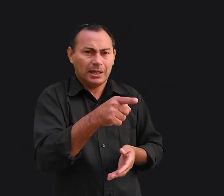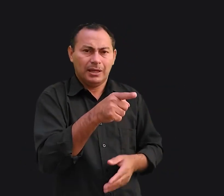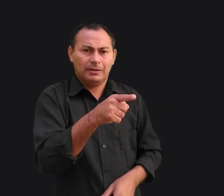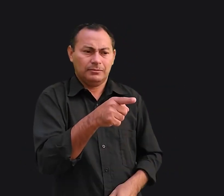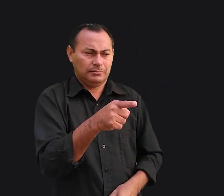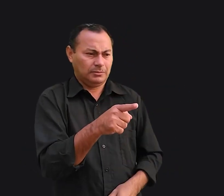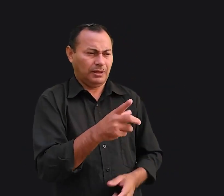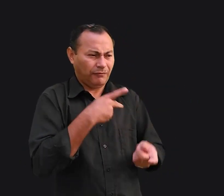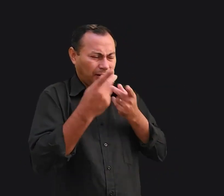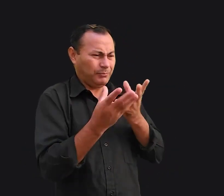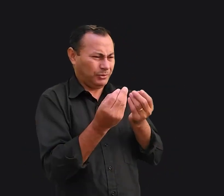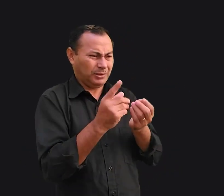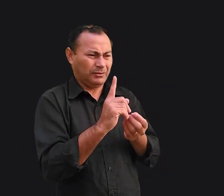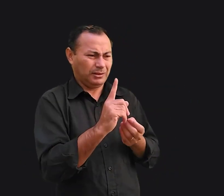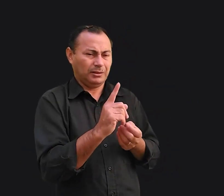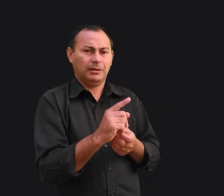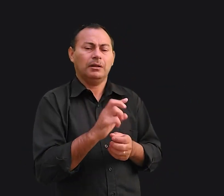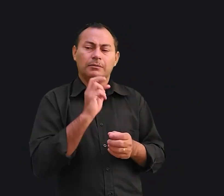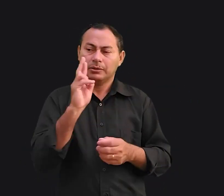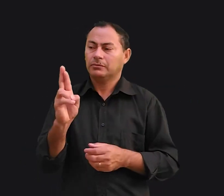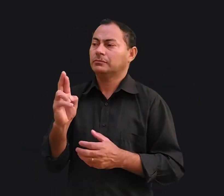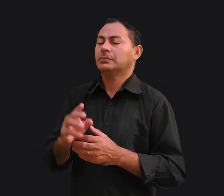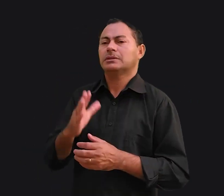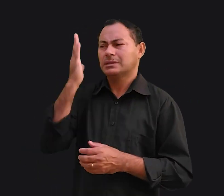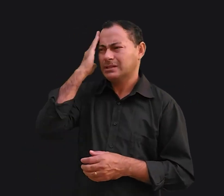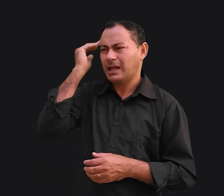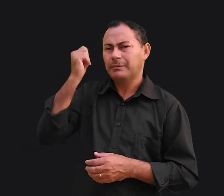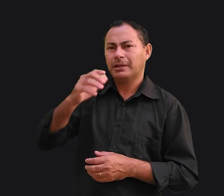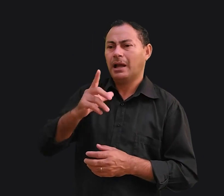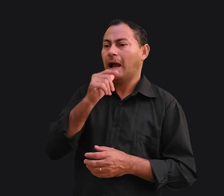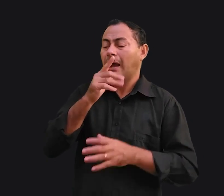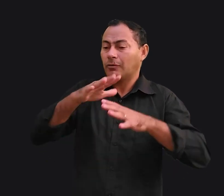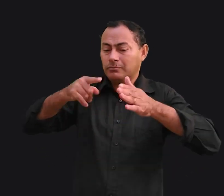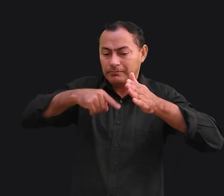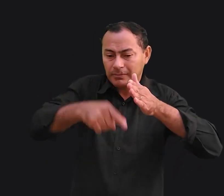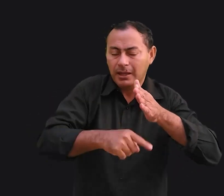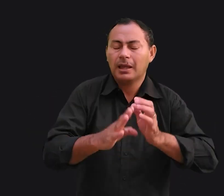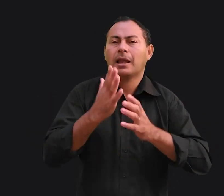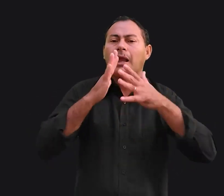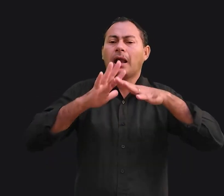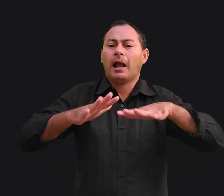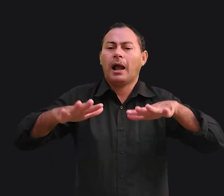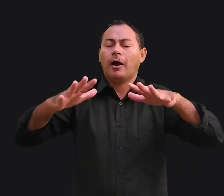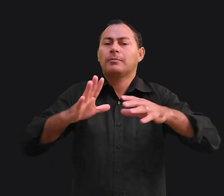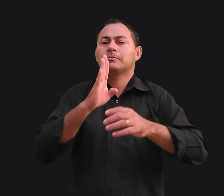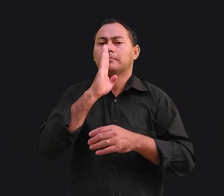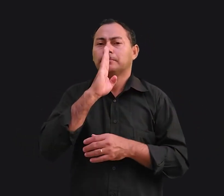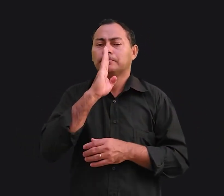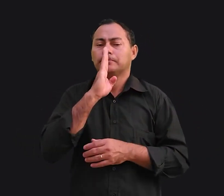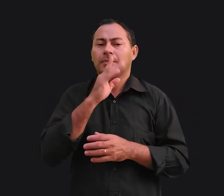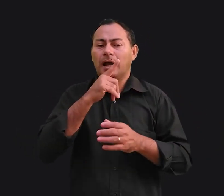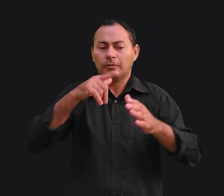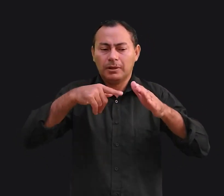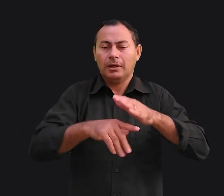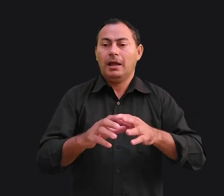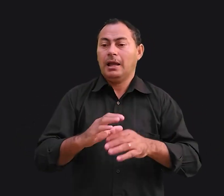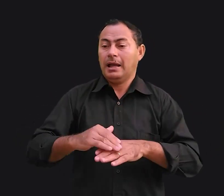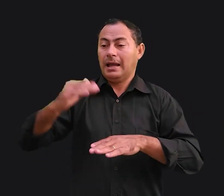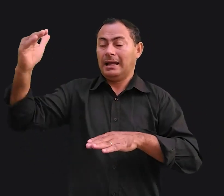não é de falar muito, não? Ele respondeu. Sabe, as águas profundas são calmas e silenciosas, mas as asas